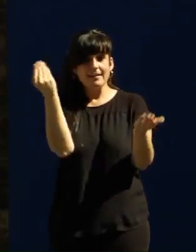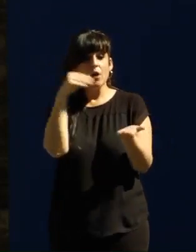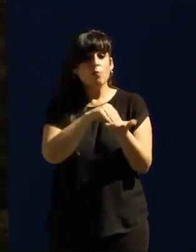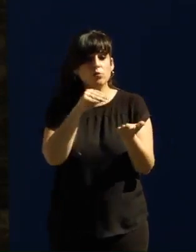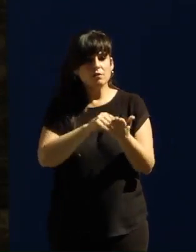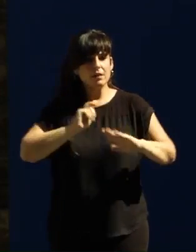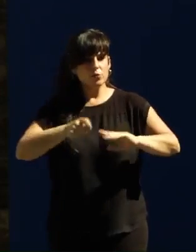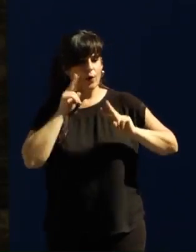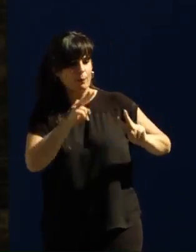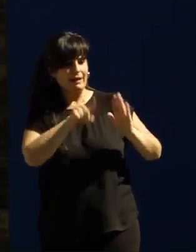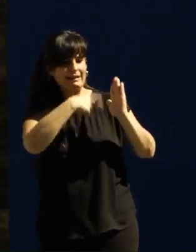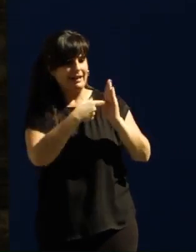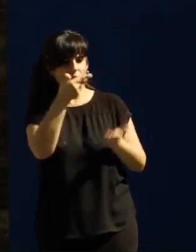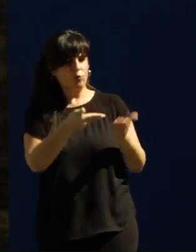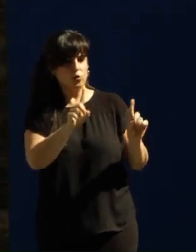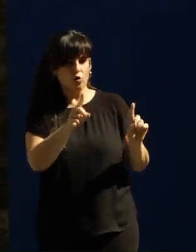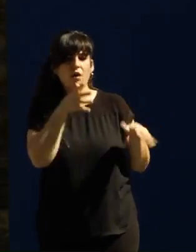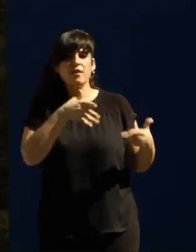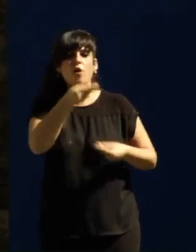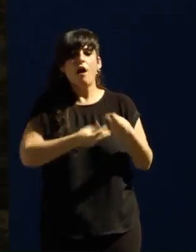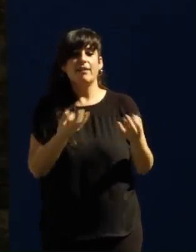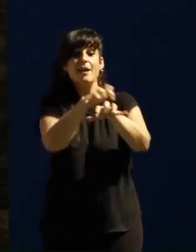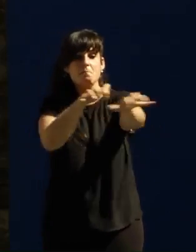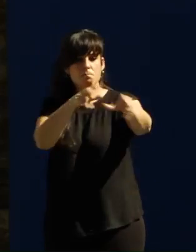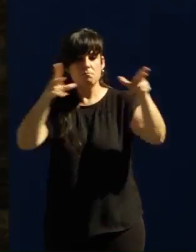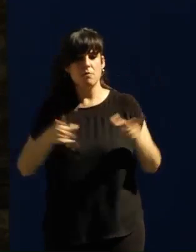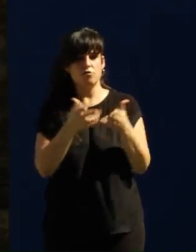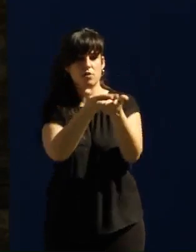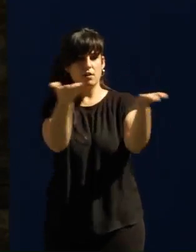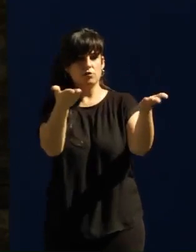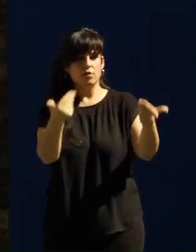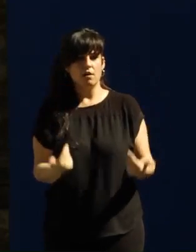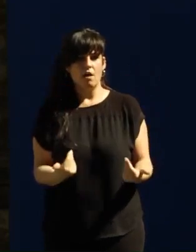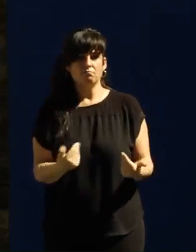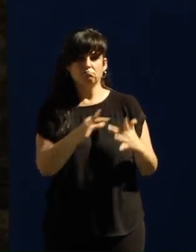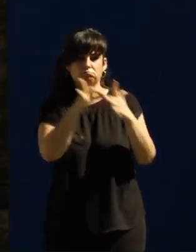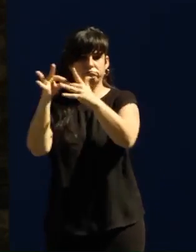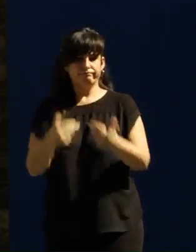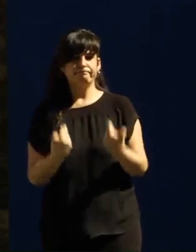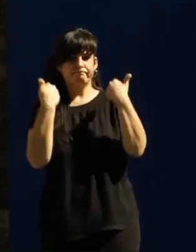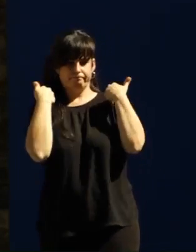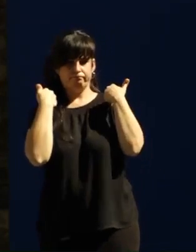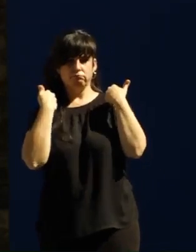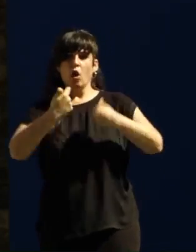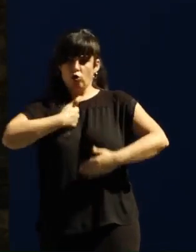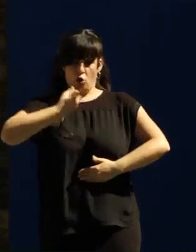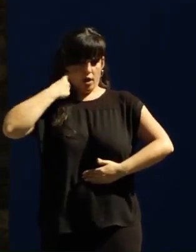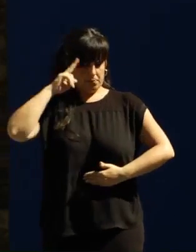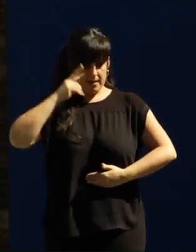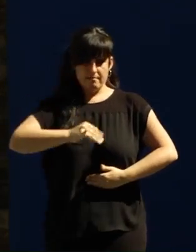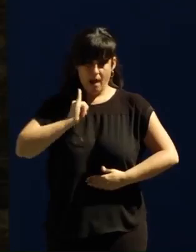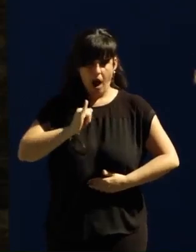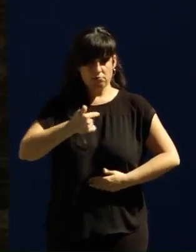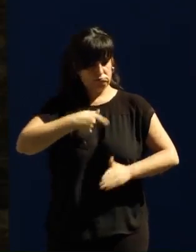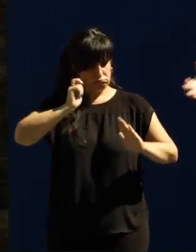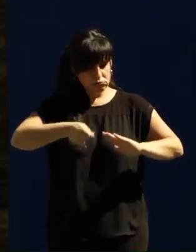da un paso adelante, se pone al servicio de una mayoría popular que va creciendo y dice, aquí tenéis mi experiencia, aquí tenéis mi